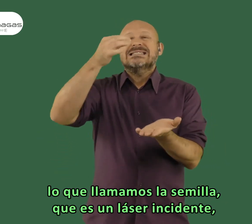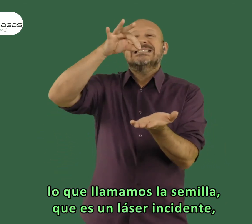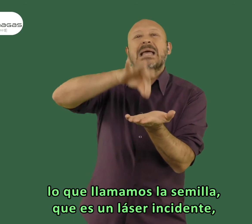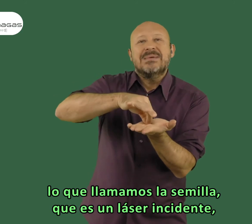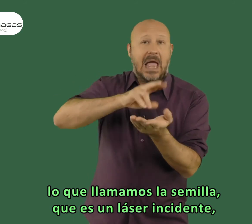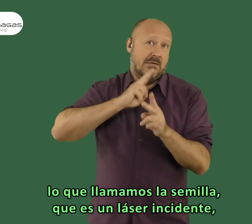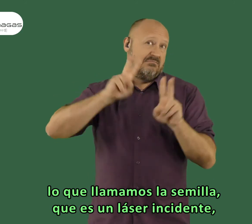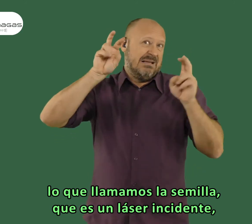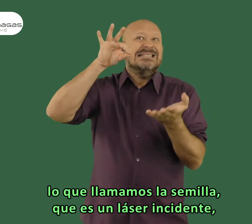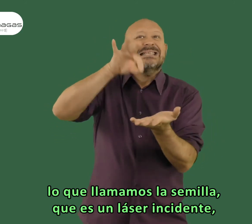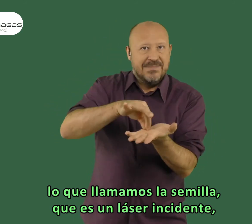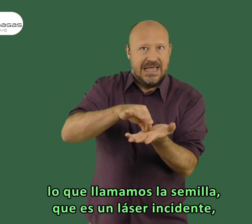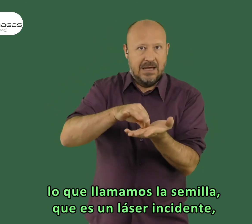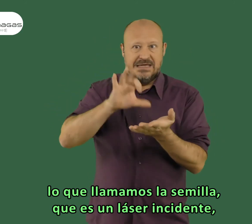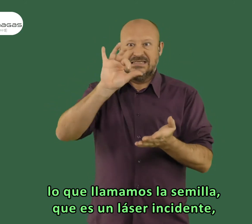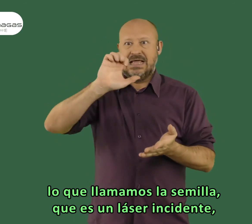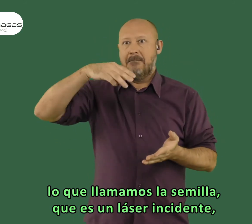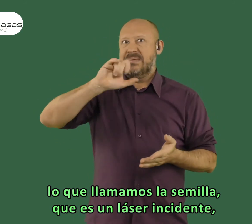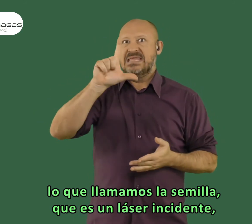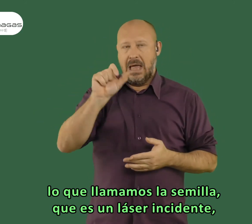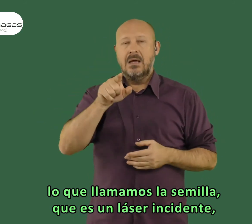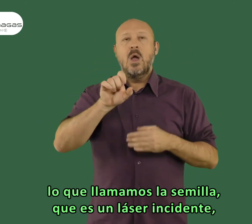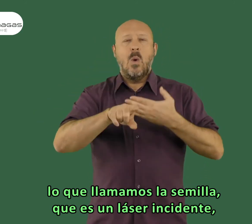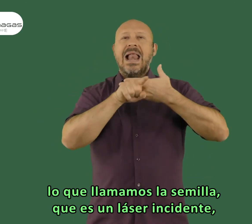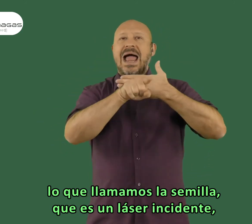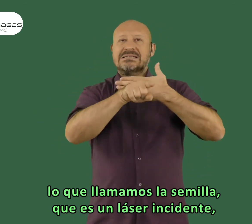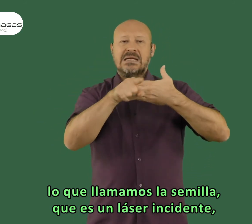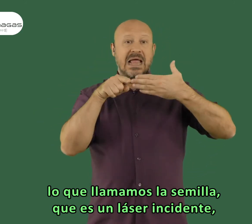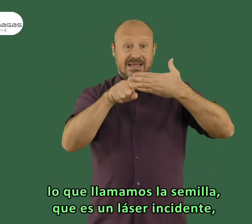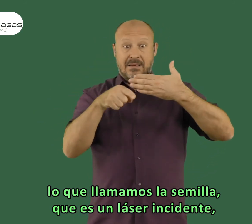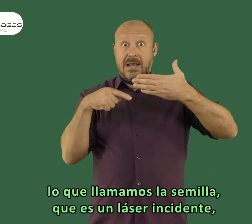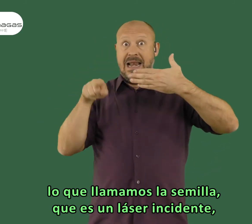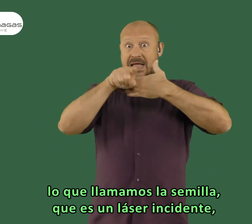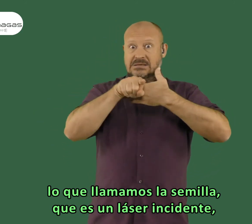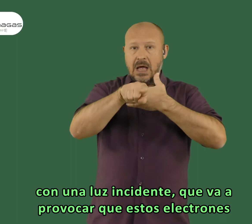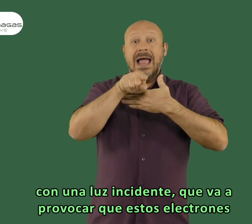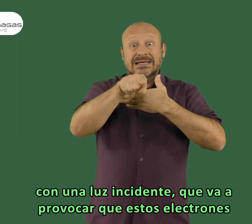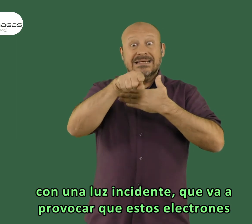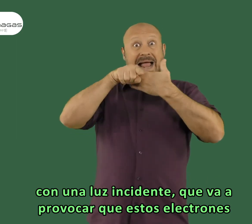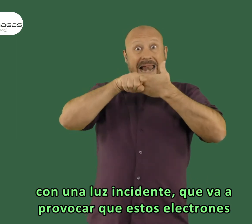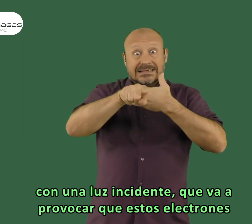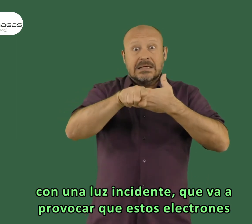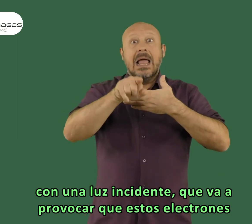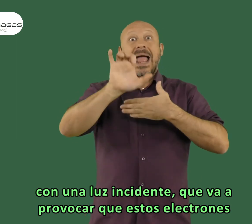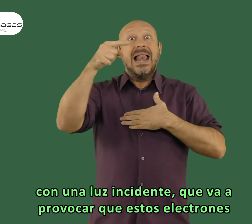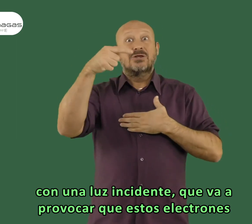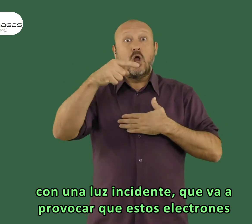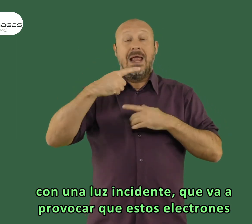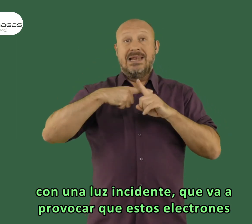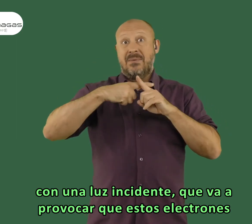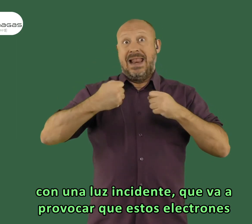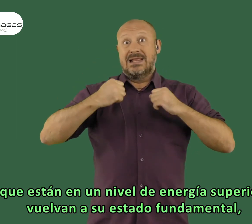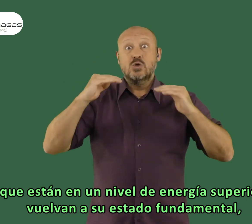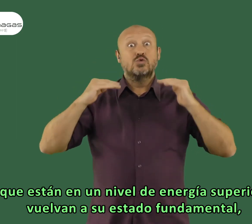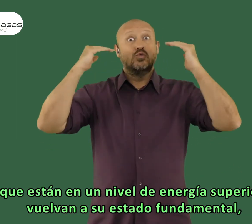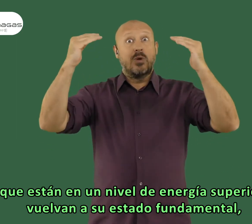es la semilla lo que llamamos como semilla que es como un láser incidente con una luz incidente que va a provocar que